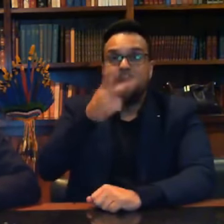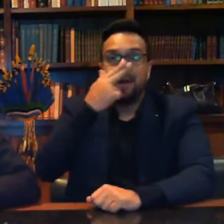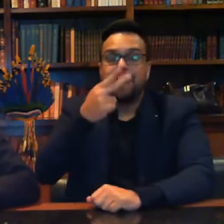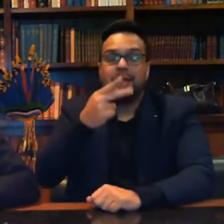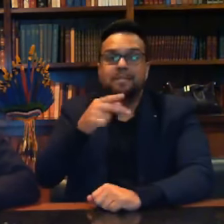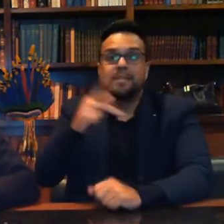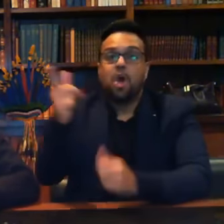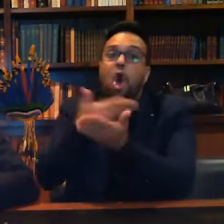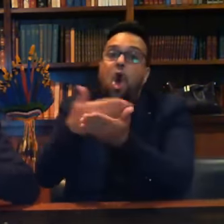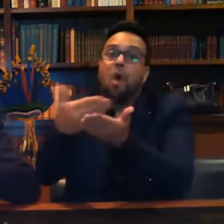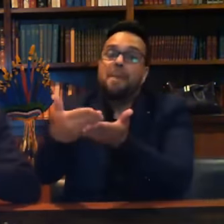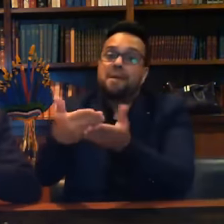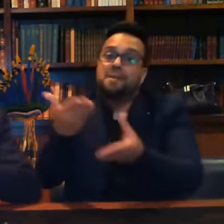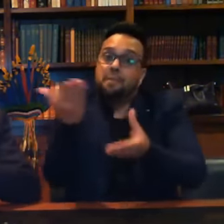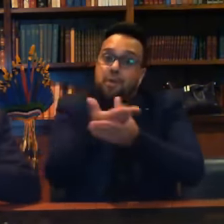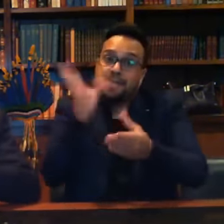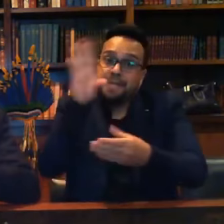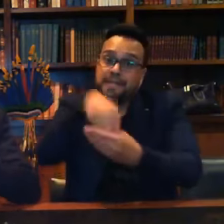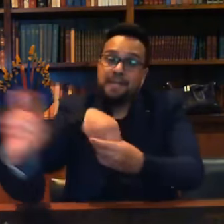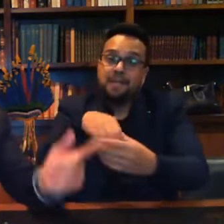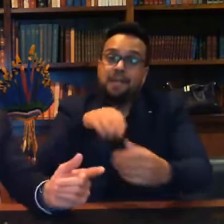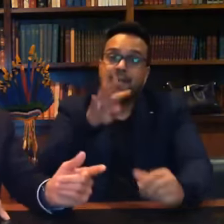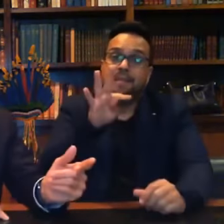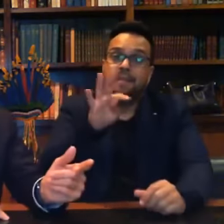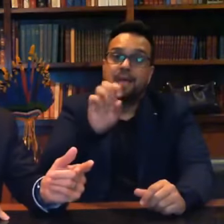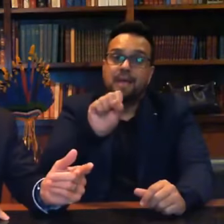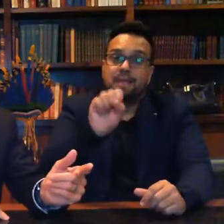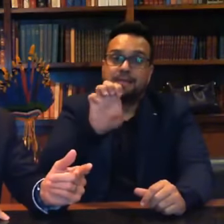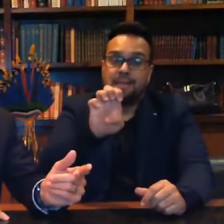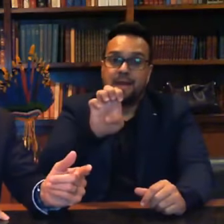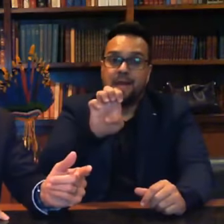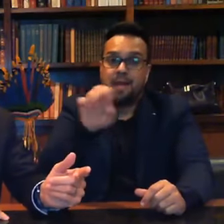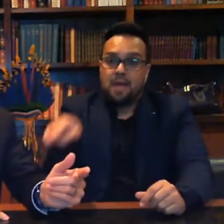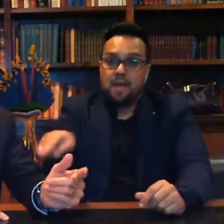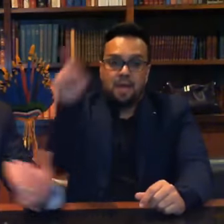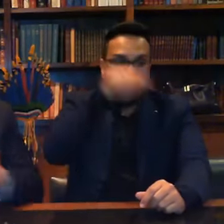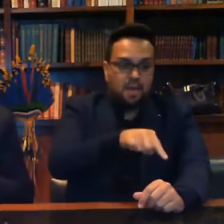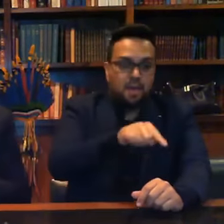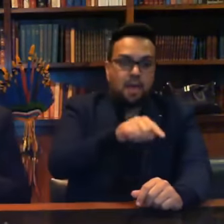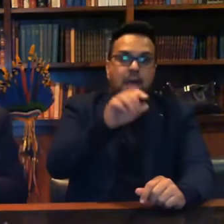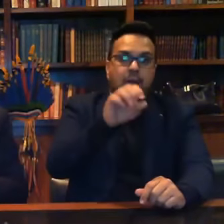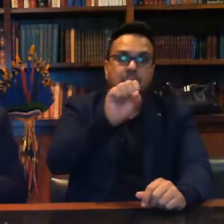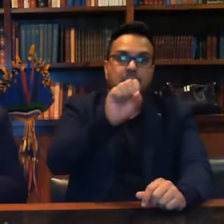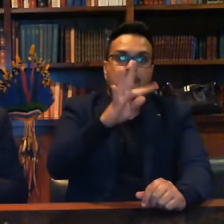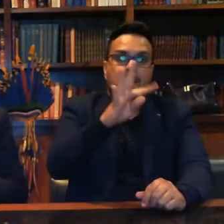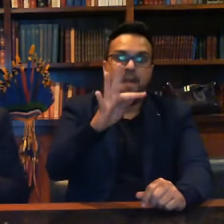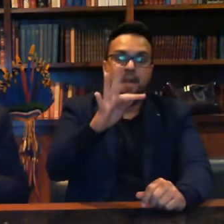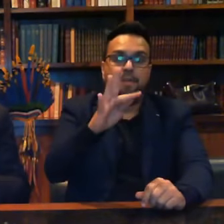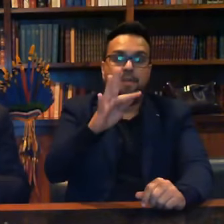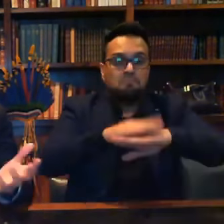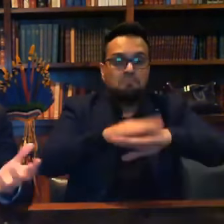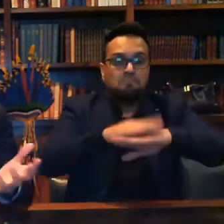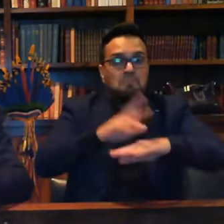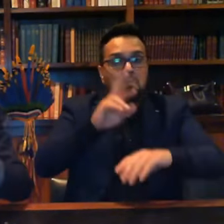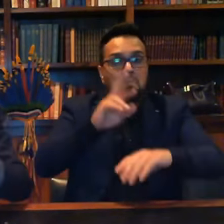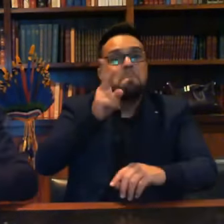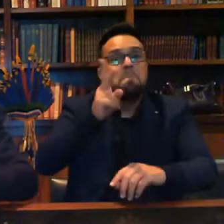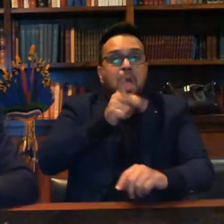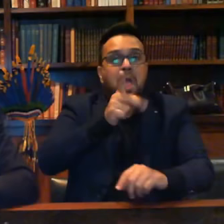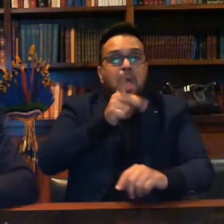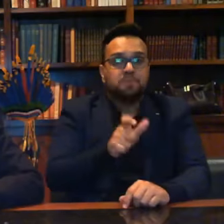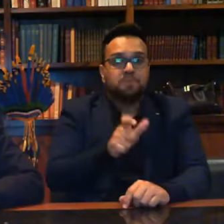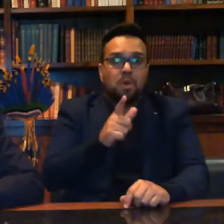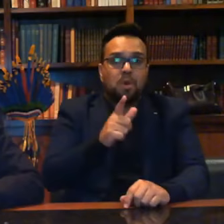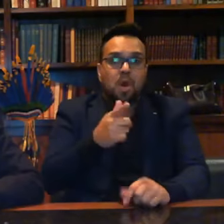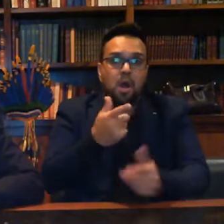Ele inicia o processo lá no TSE, manda para o Supremo, ele mesmo é o dono da inquérito e começa a